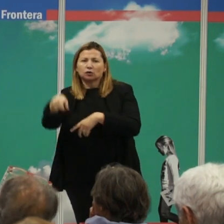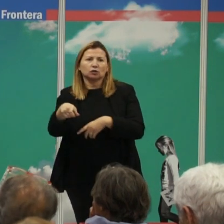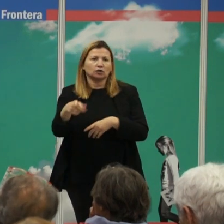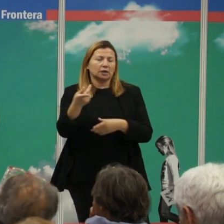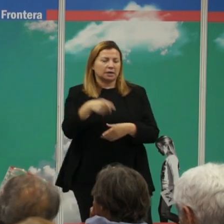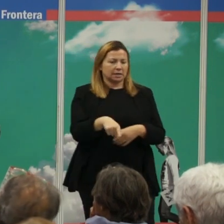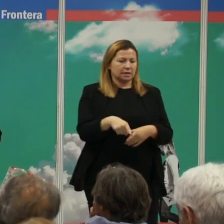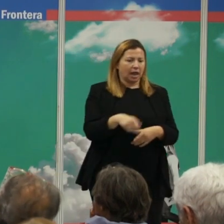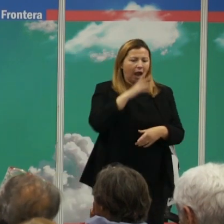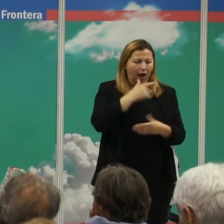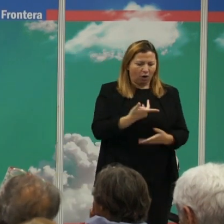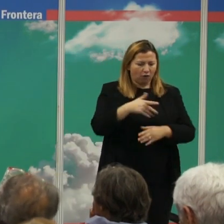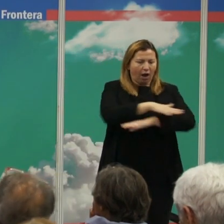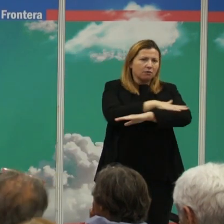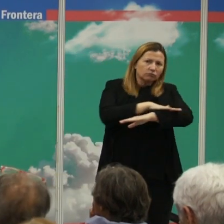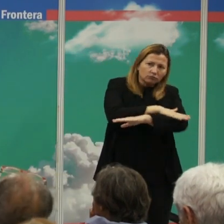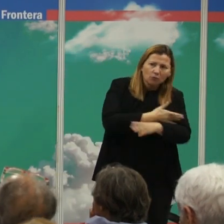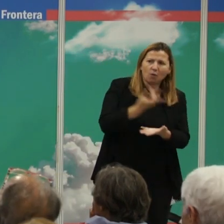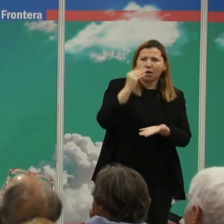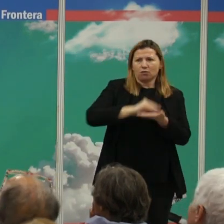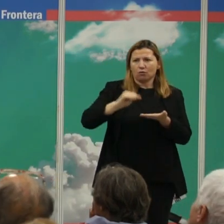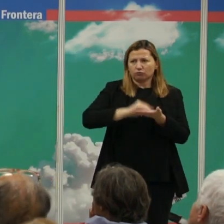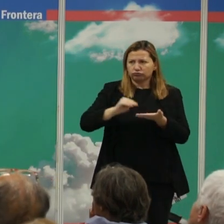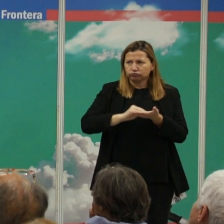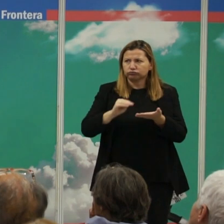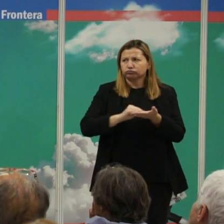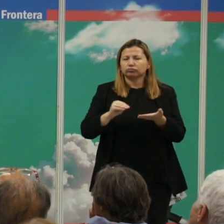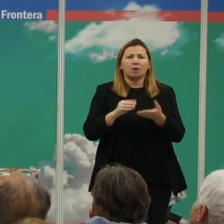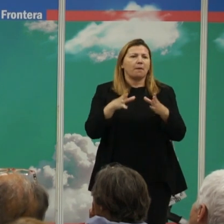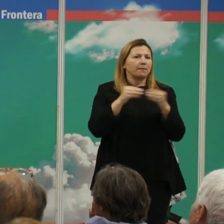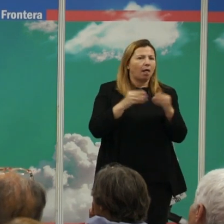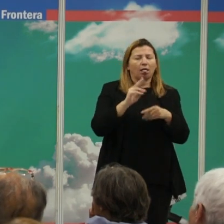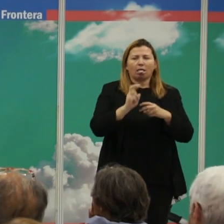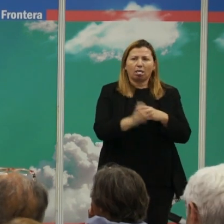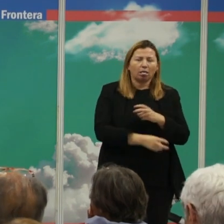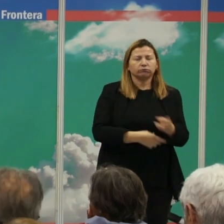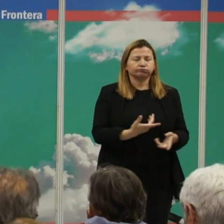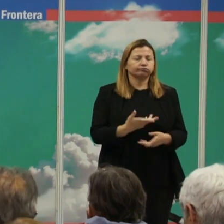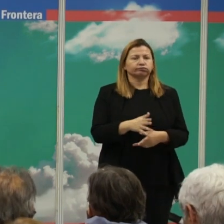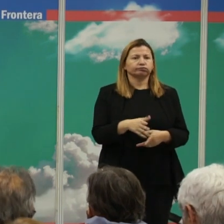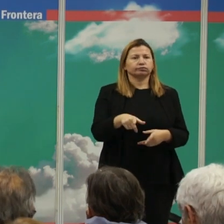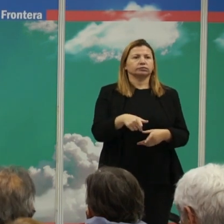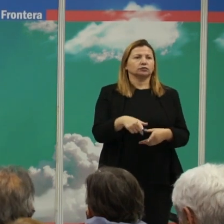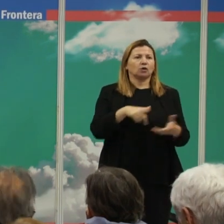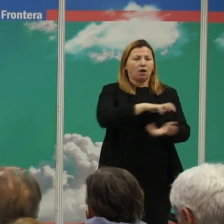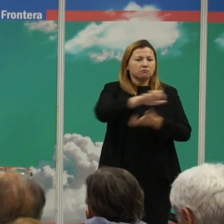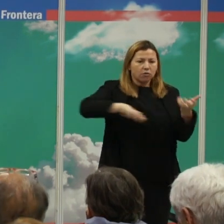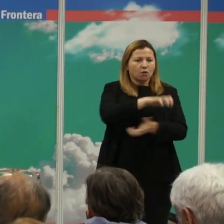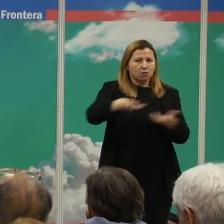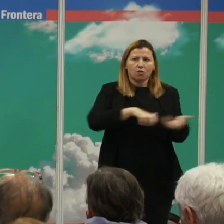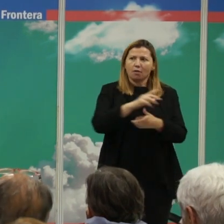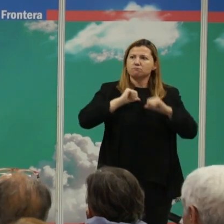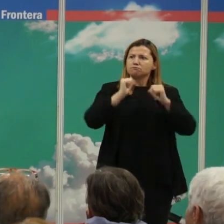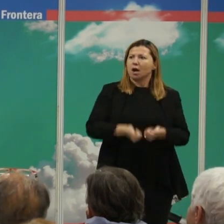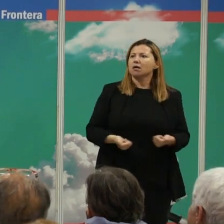administrativamente complejo y burocrático la violencia disminuye eso pasa para el pasado y para los estados del presente curiosamente nos sale una cosa que no